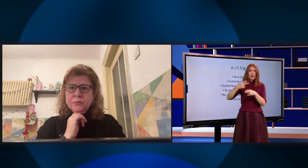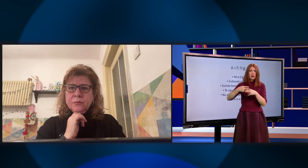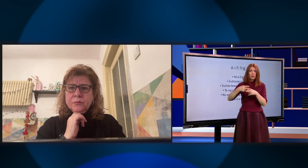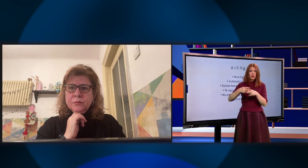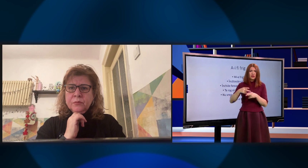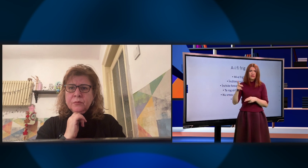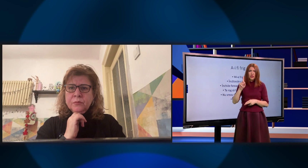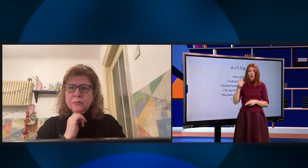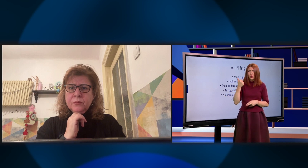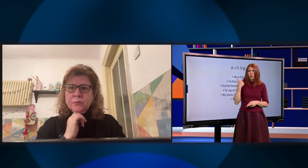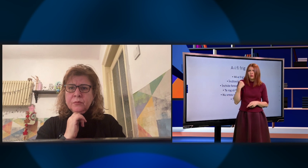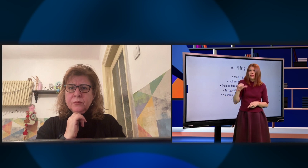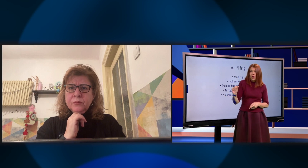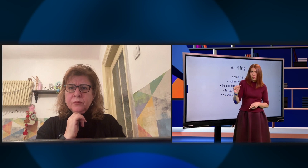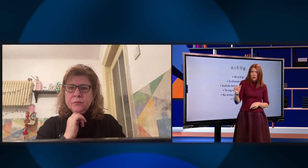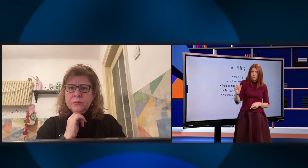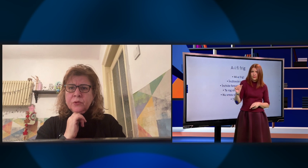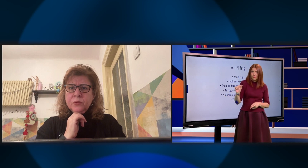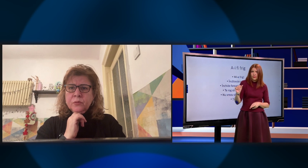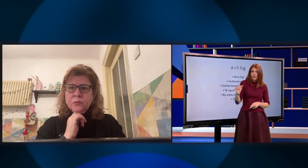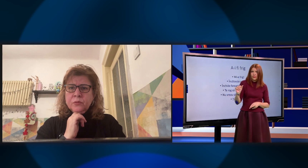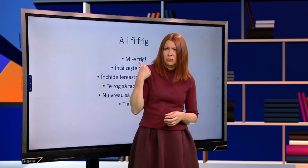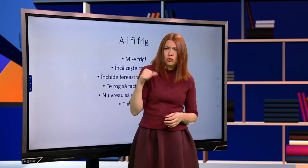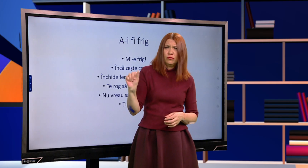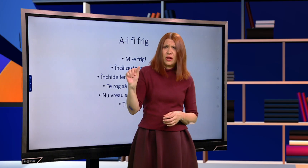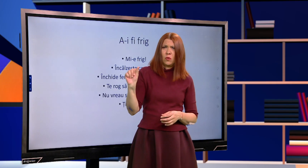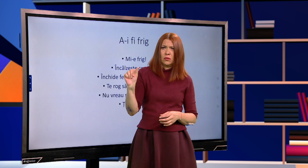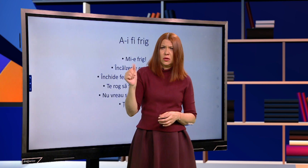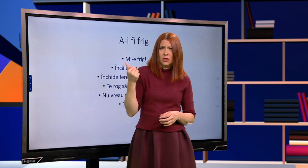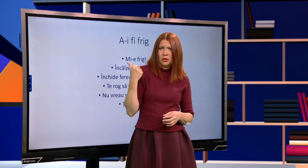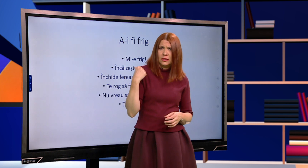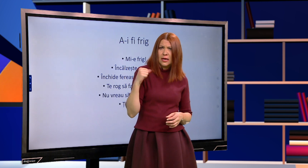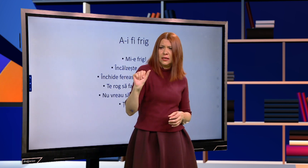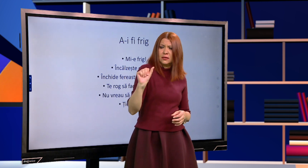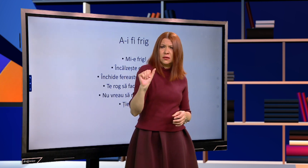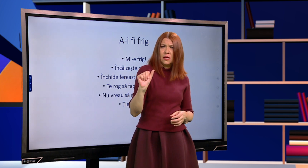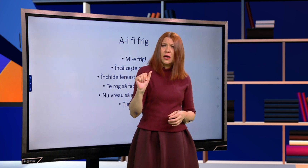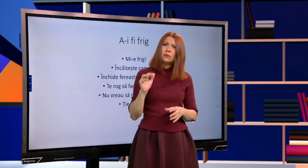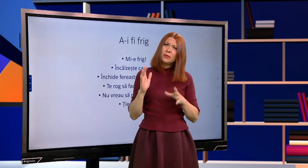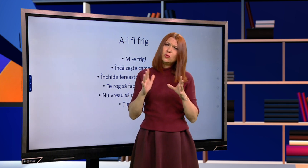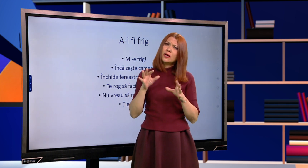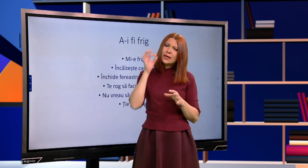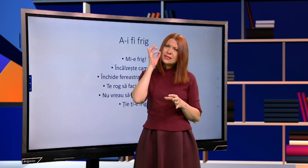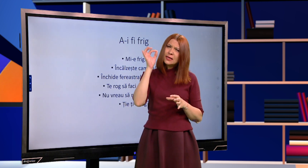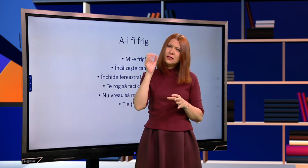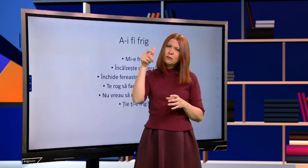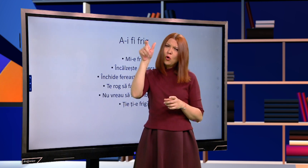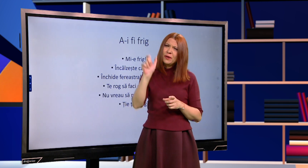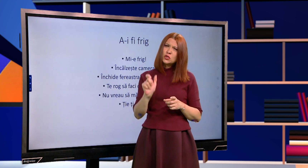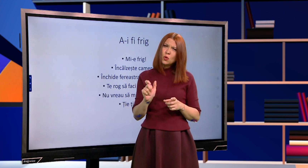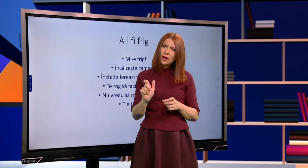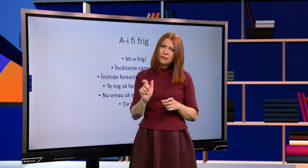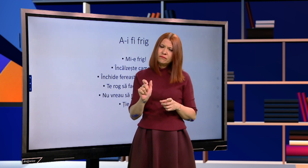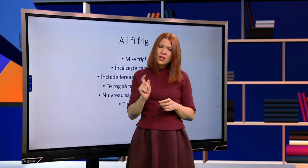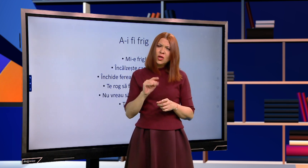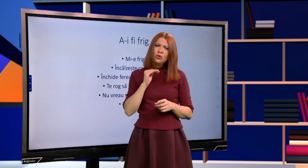și am bolnăvi. Nu vreau. Nu vreau. Da, adică, în momentul în care să ne gândim,